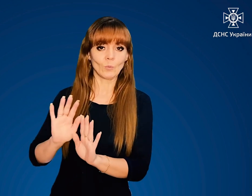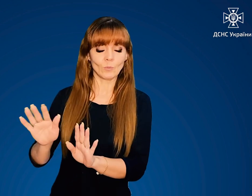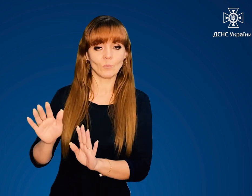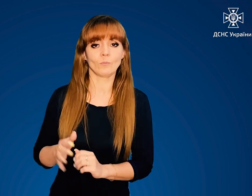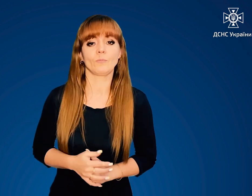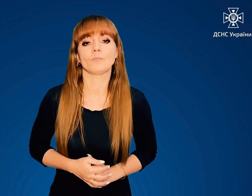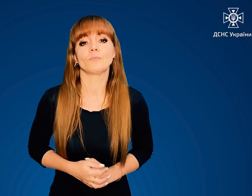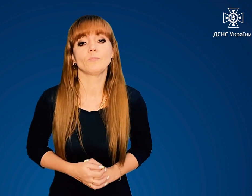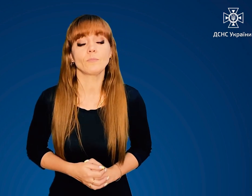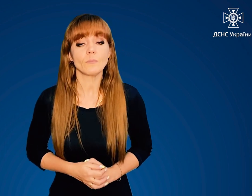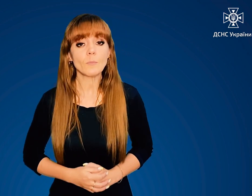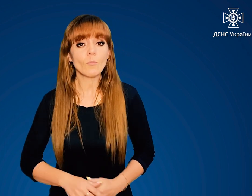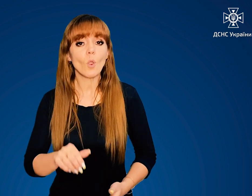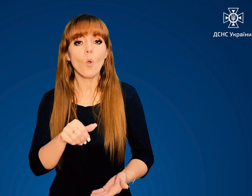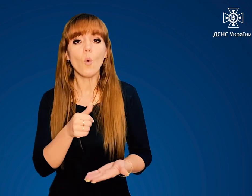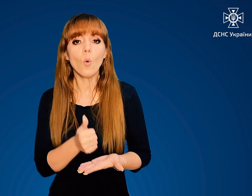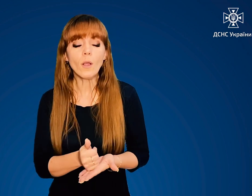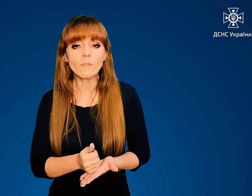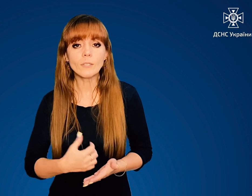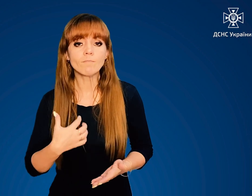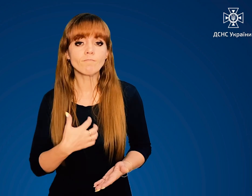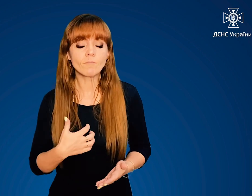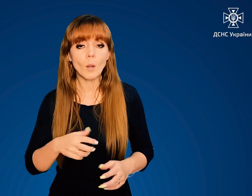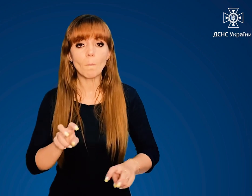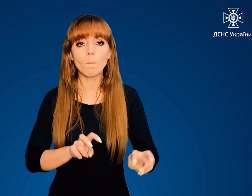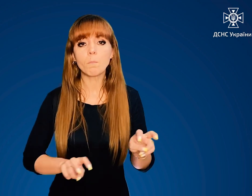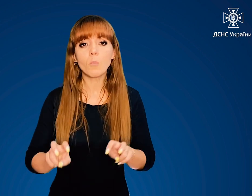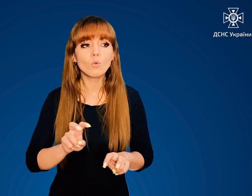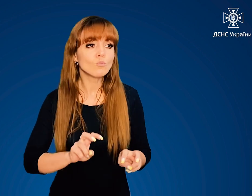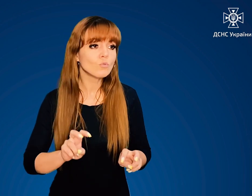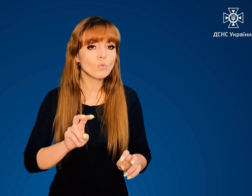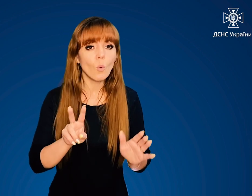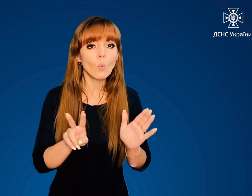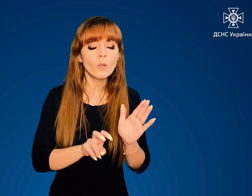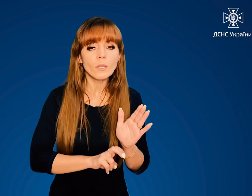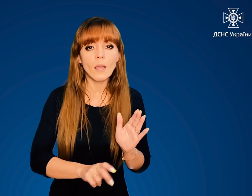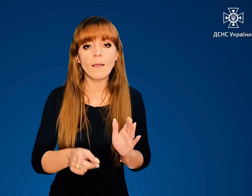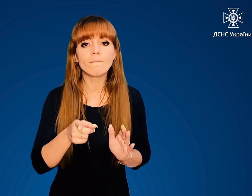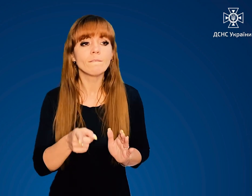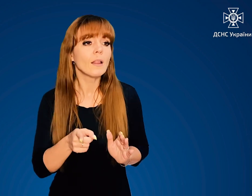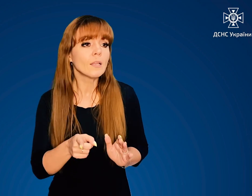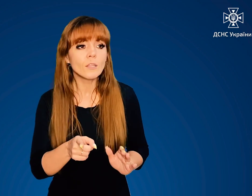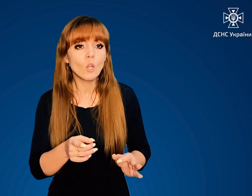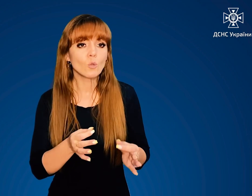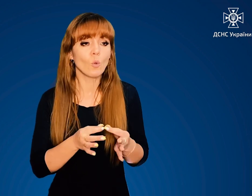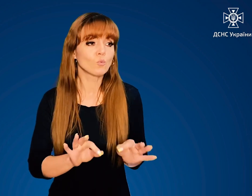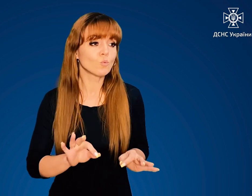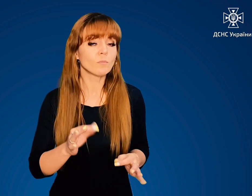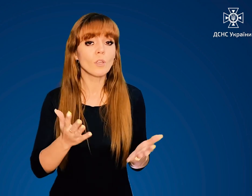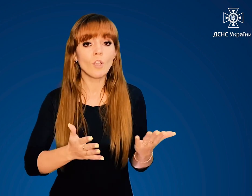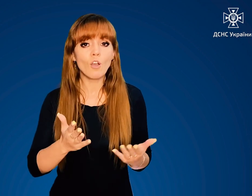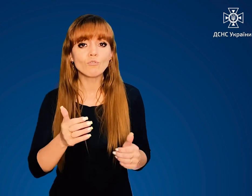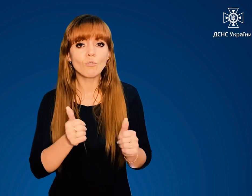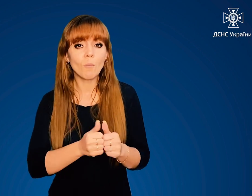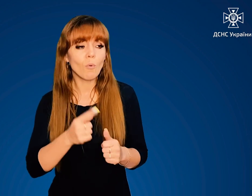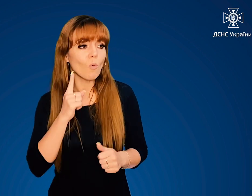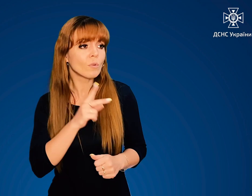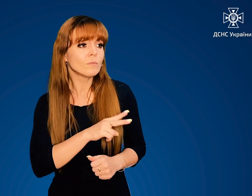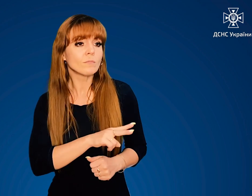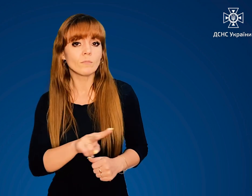Головний критерій пошуку укриття – хвилинна доступність. Якщо поруч немає